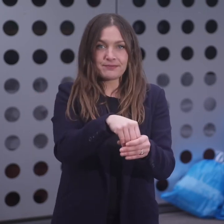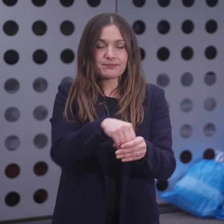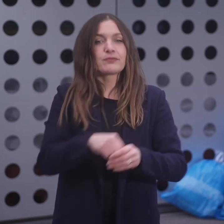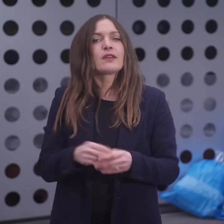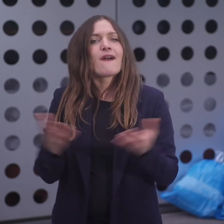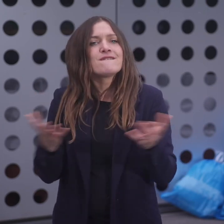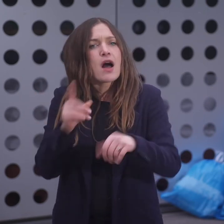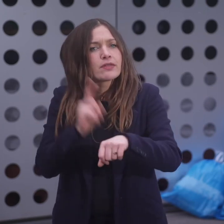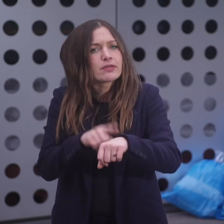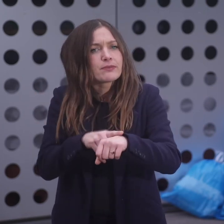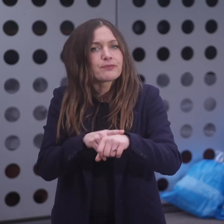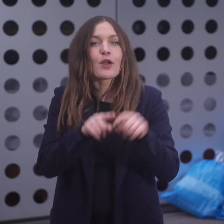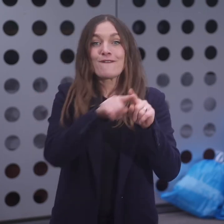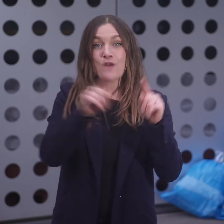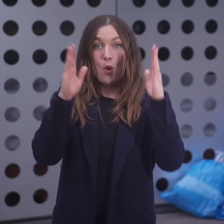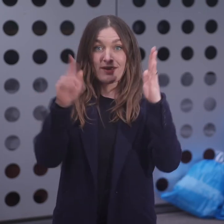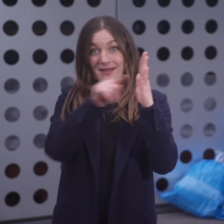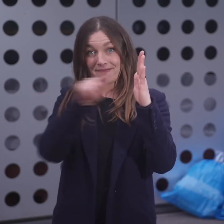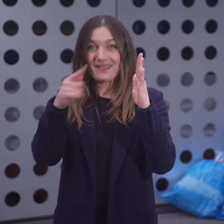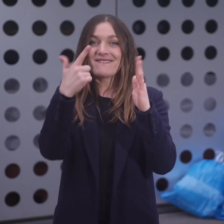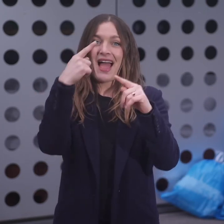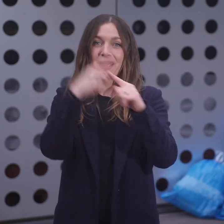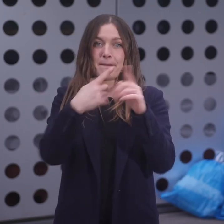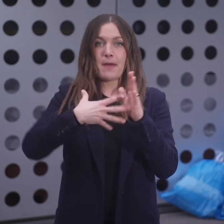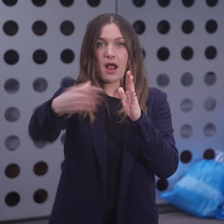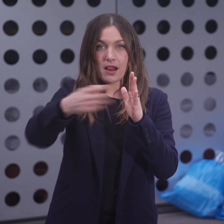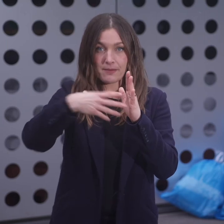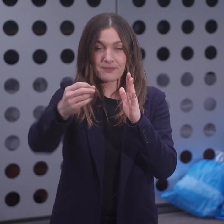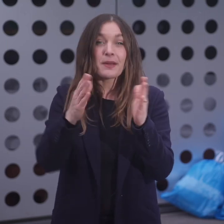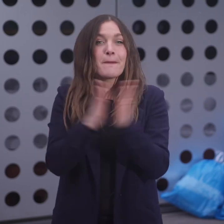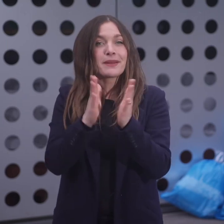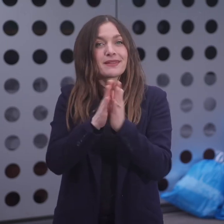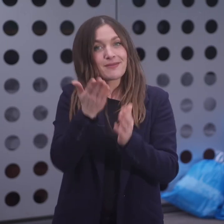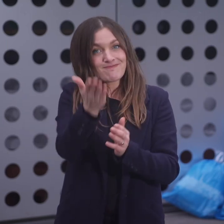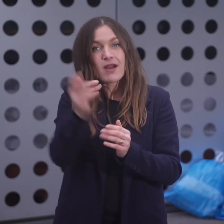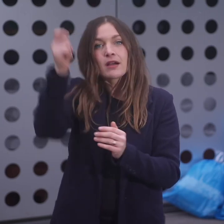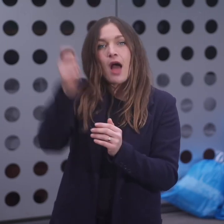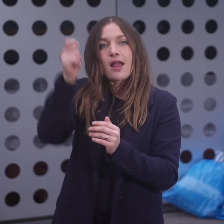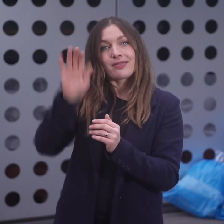Wann? An den Tagen der Hauskerichtabfuhr, also zweimal in der Woche. Siehe Entsorgungskalender.